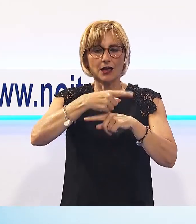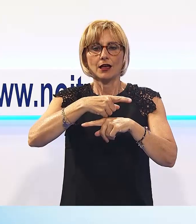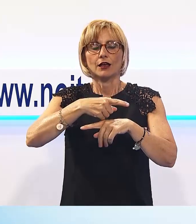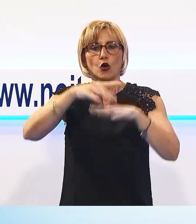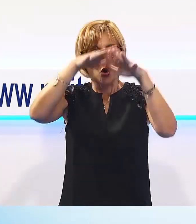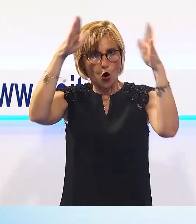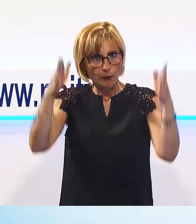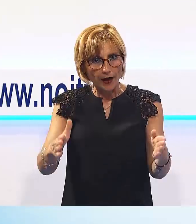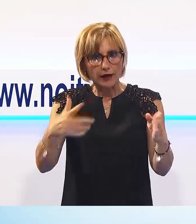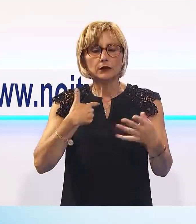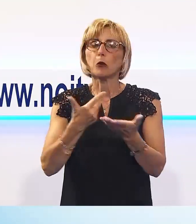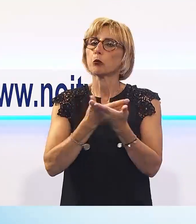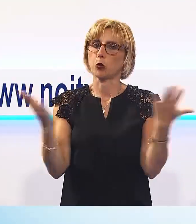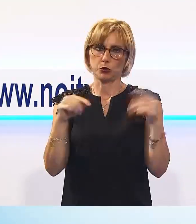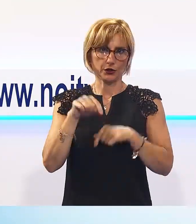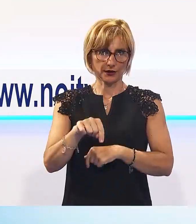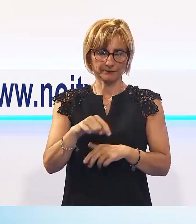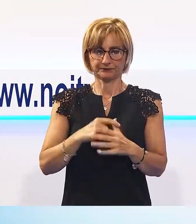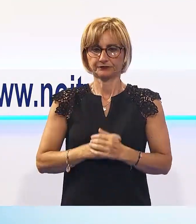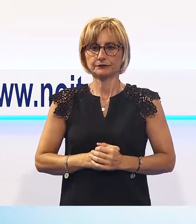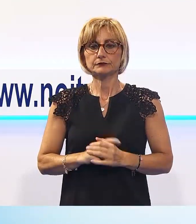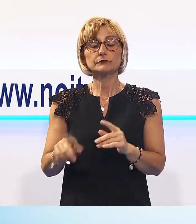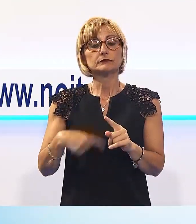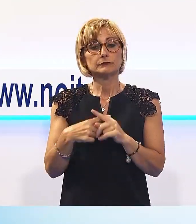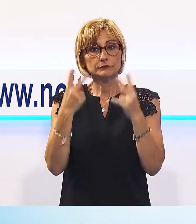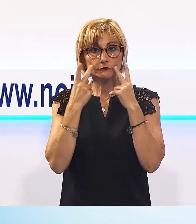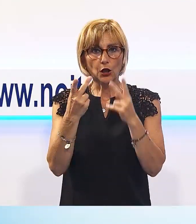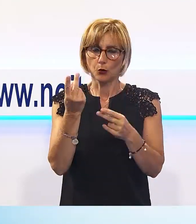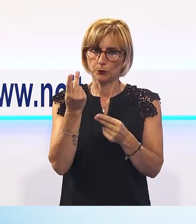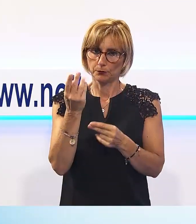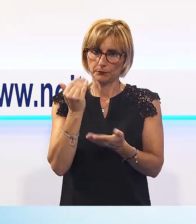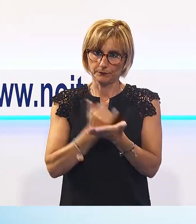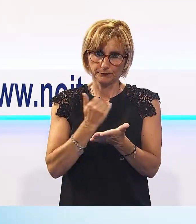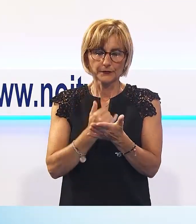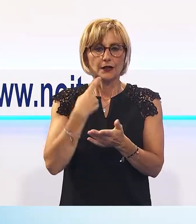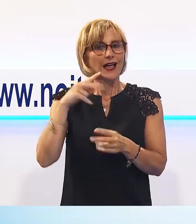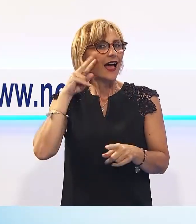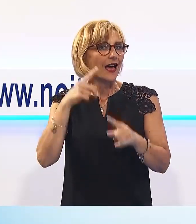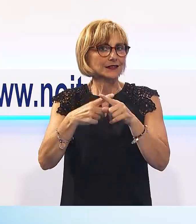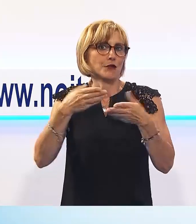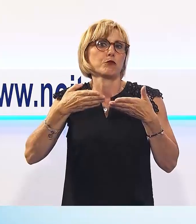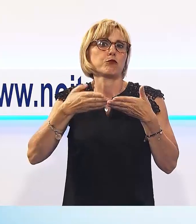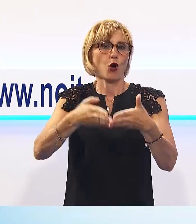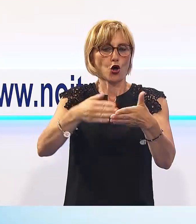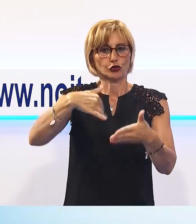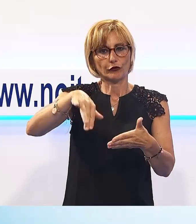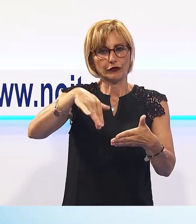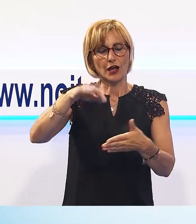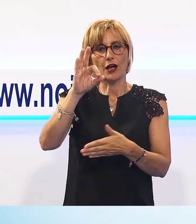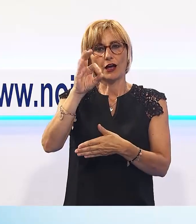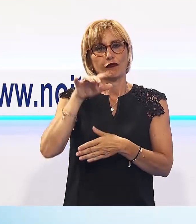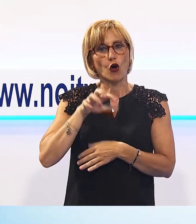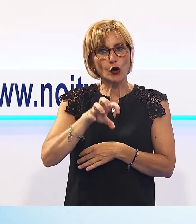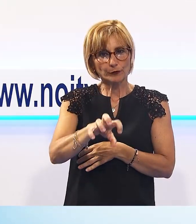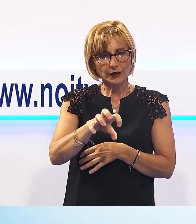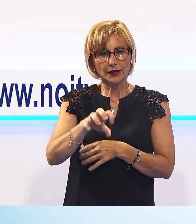destinazione pubblica. Un occhio di riguardo nel progetto sarà per l'ex porto della Formica. La struttura infatti si chiamerà